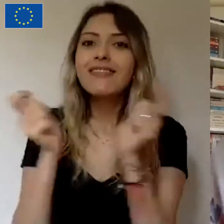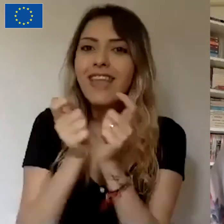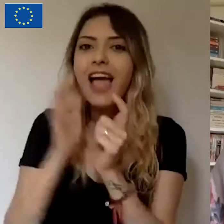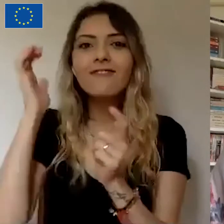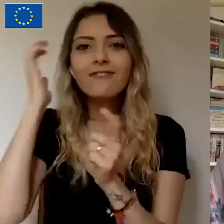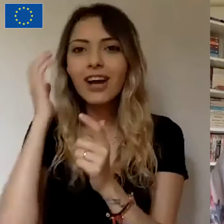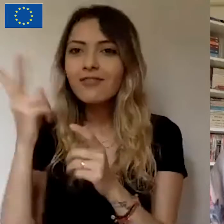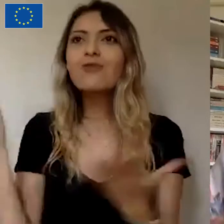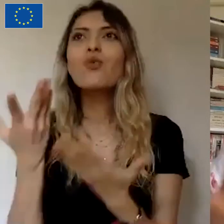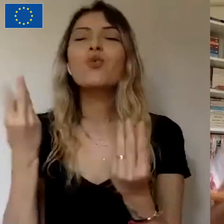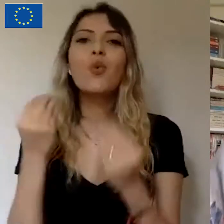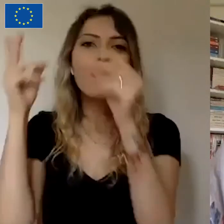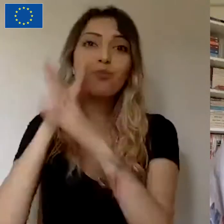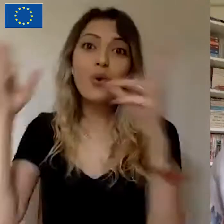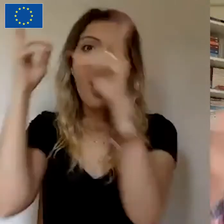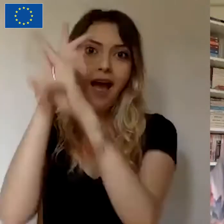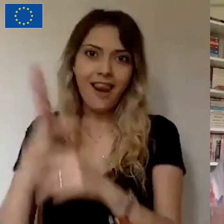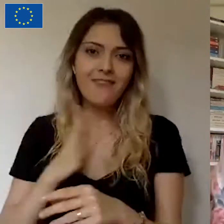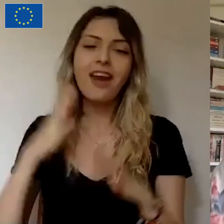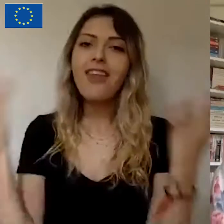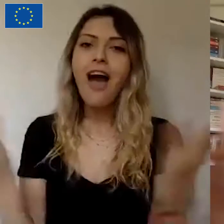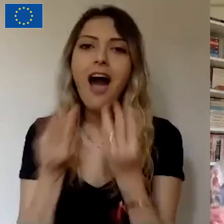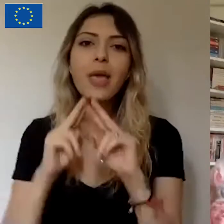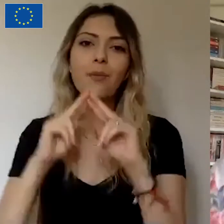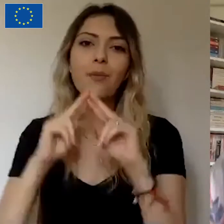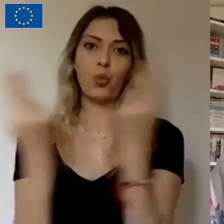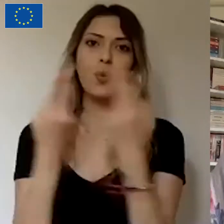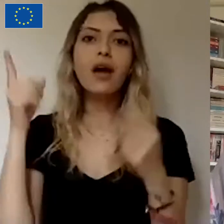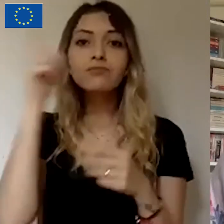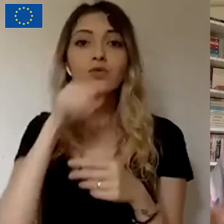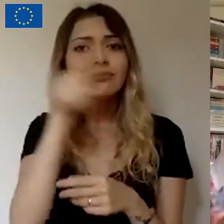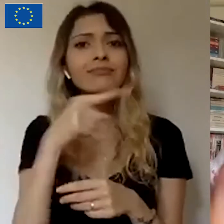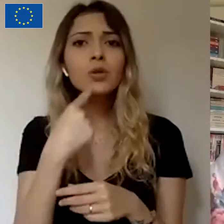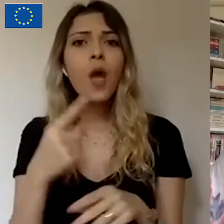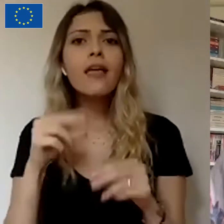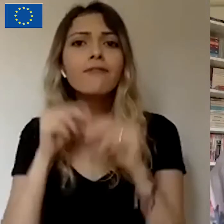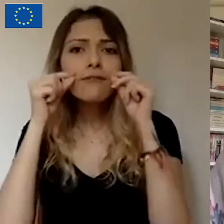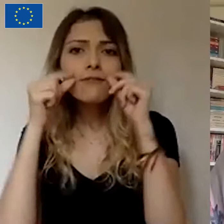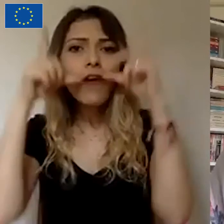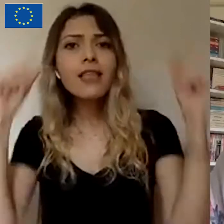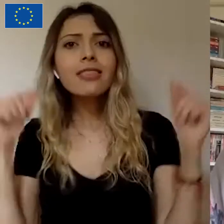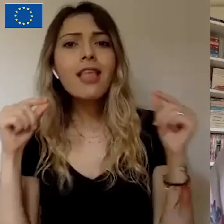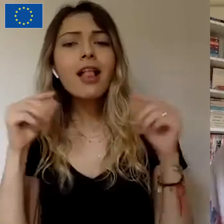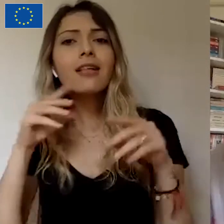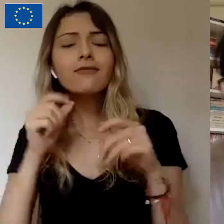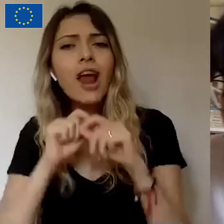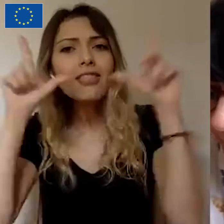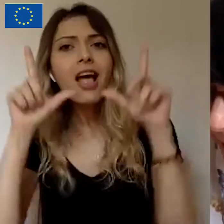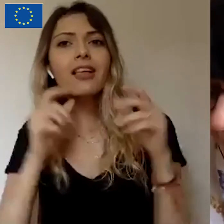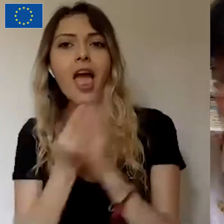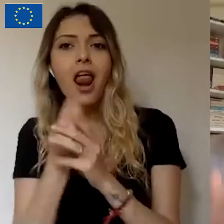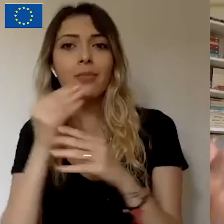dünyanın. Siz de zaten dediniz farkındalık yaratmak üzere harekete geçen bütün çalışmalar için biz de burada izlediniz.